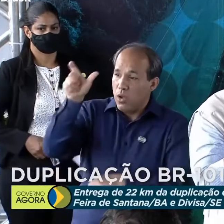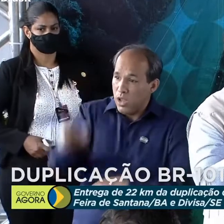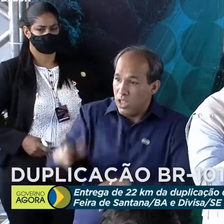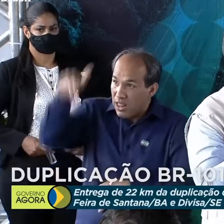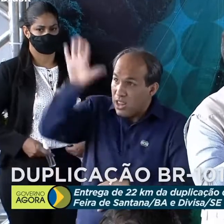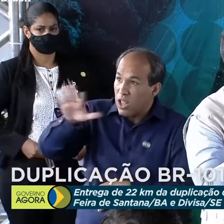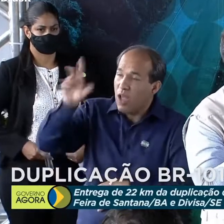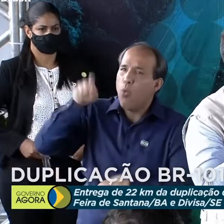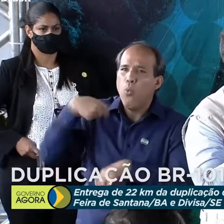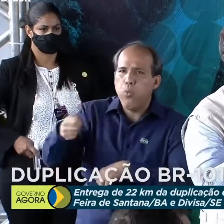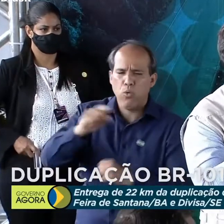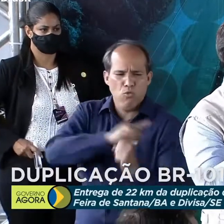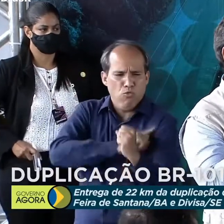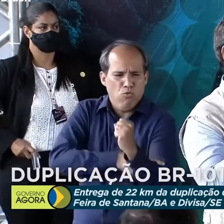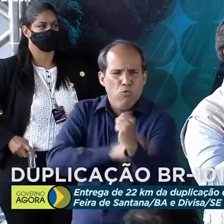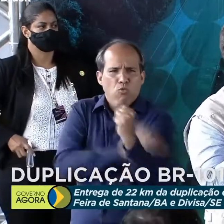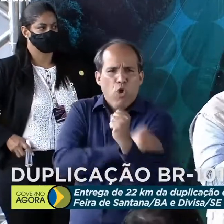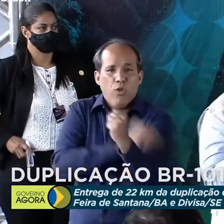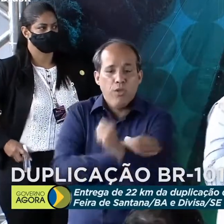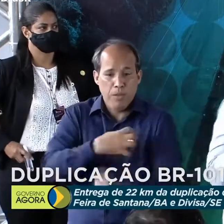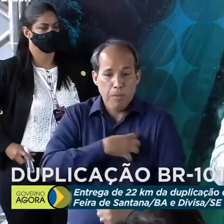O baiano é, antes de tudo, forte.